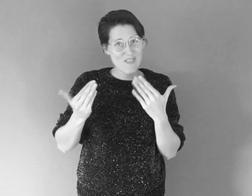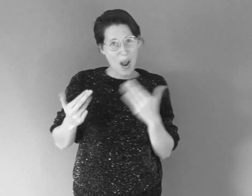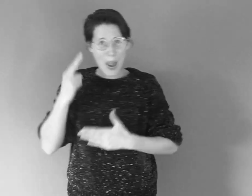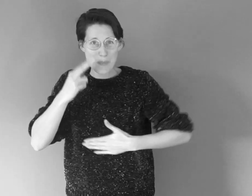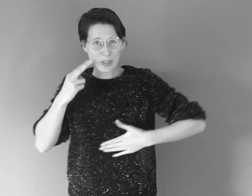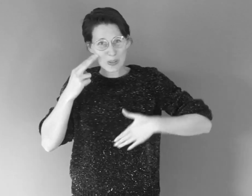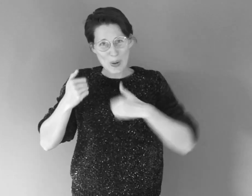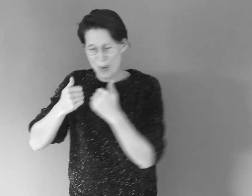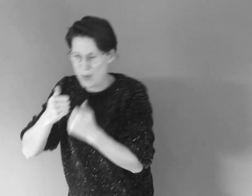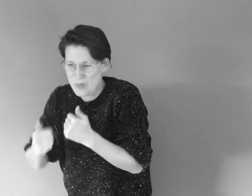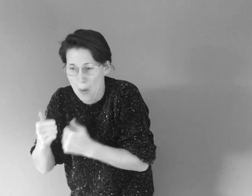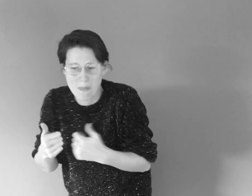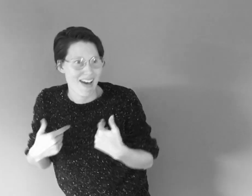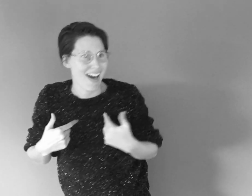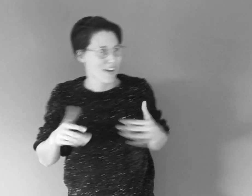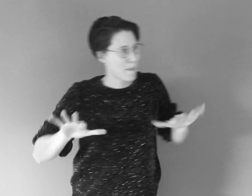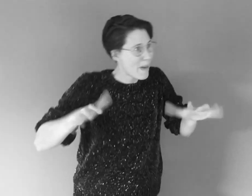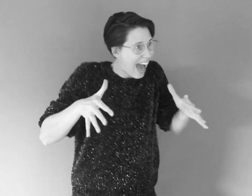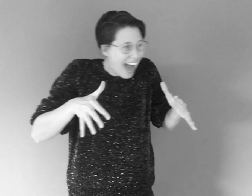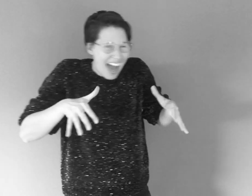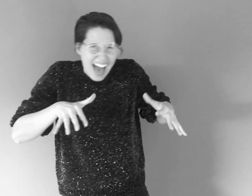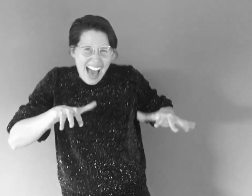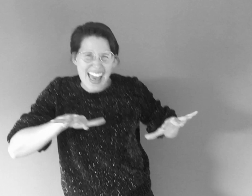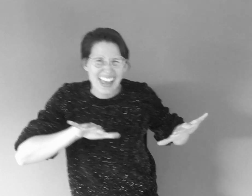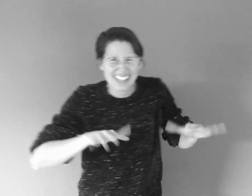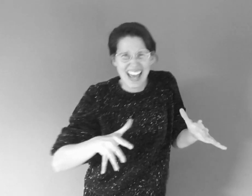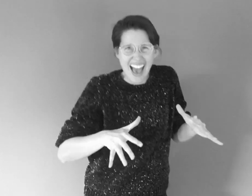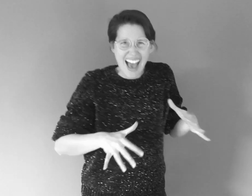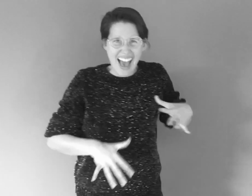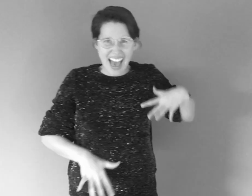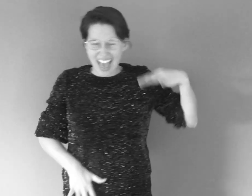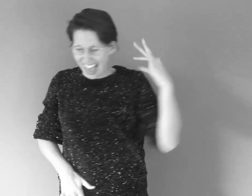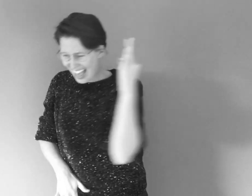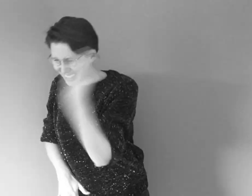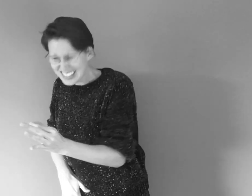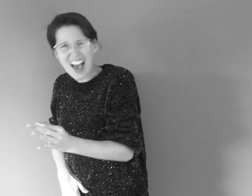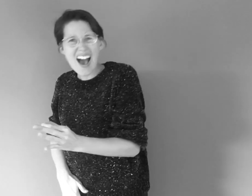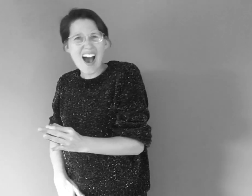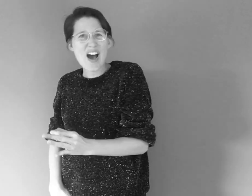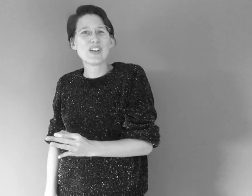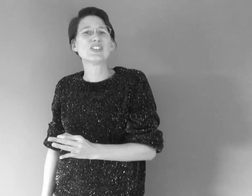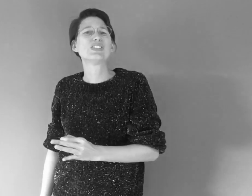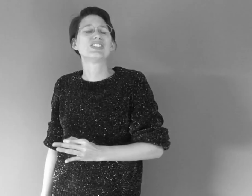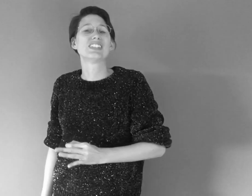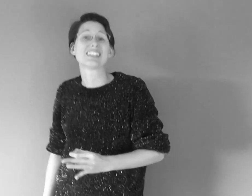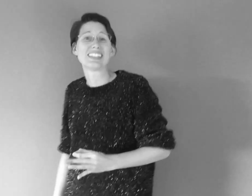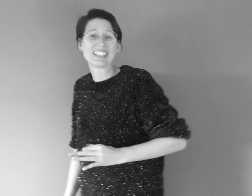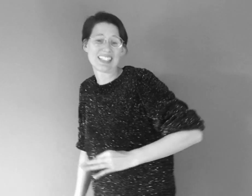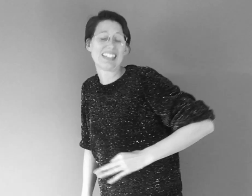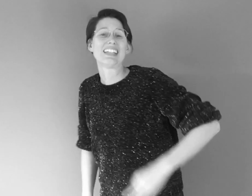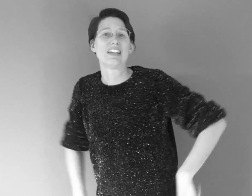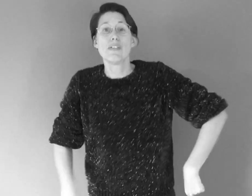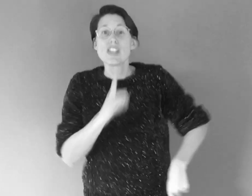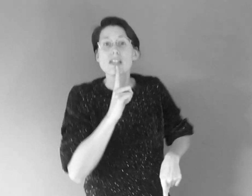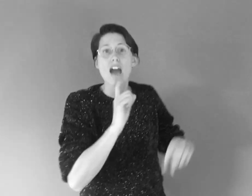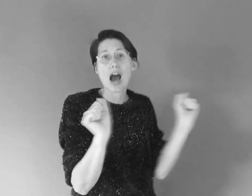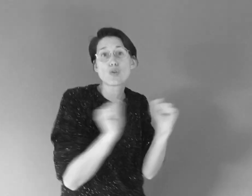warme chocomel bijna thuis. Wie koud